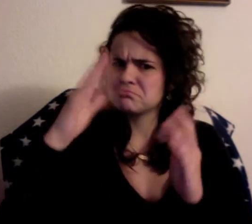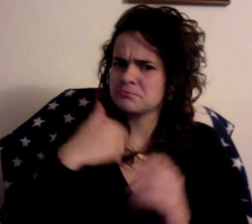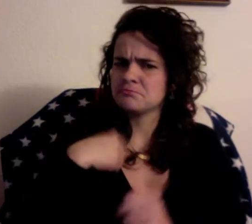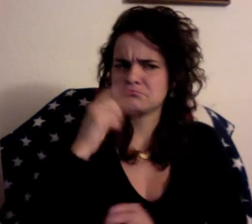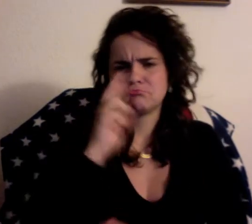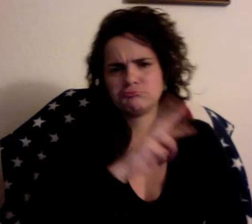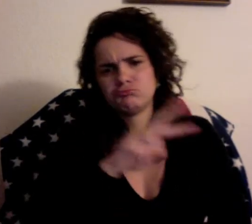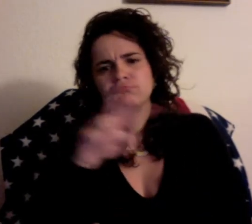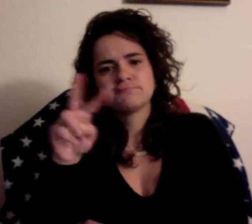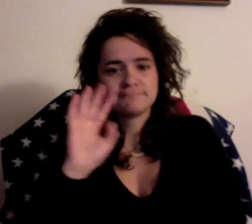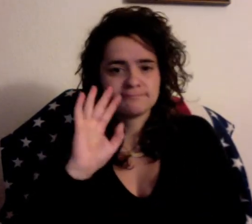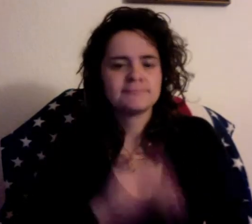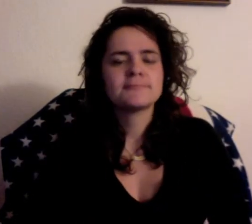Mediomar, yo no soy tonto